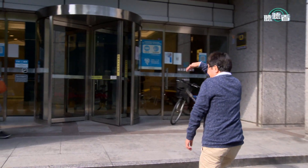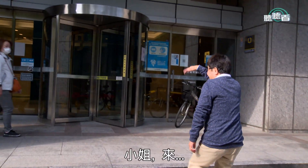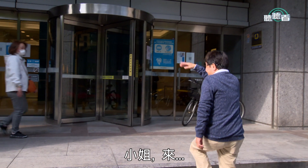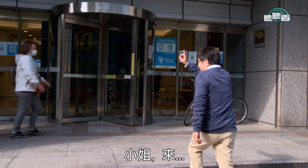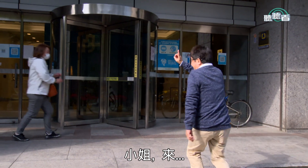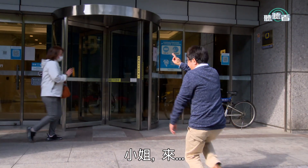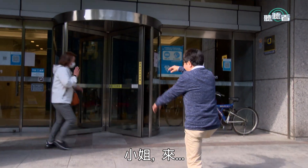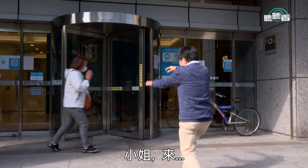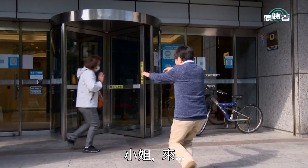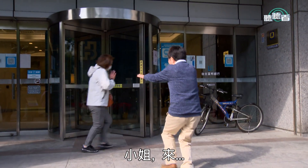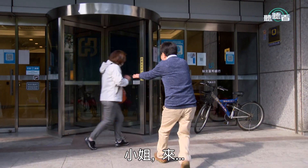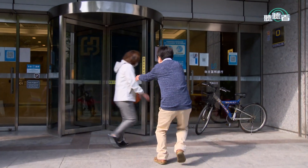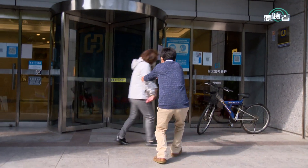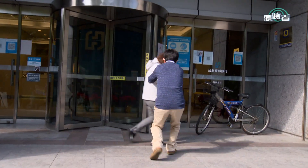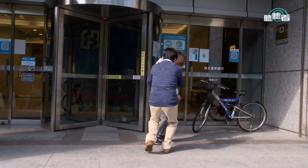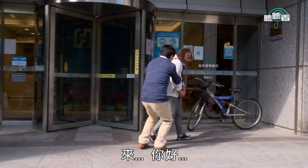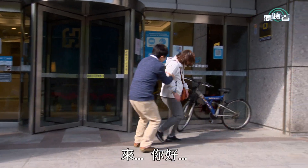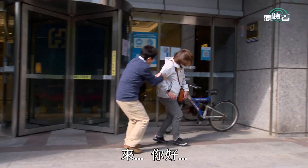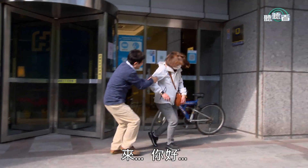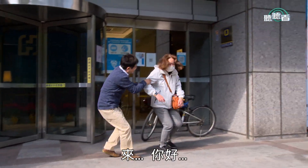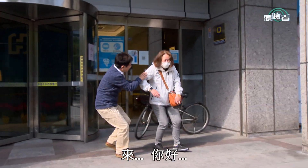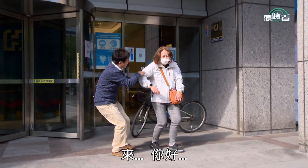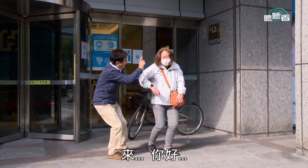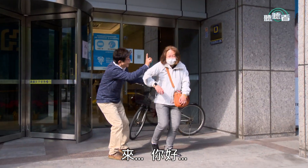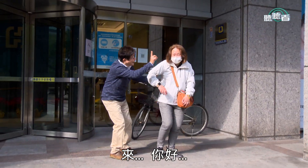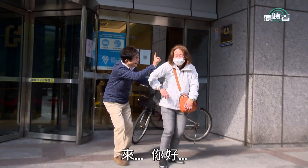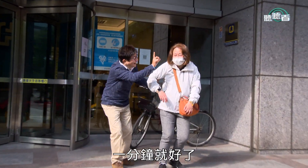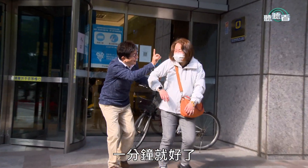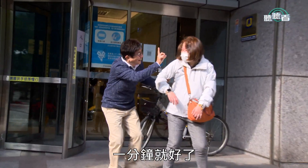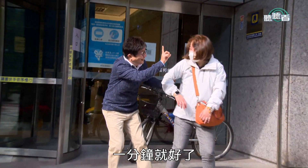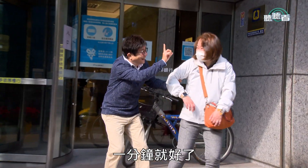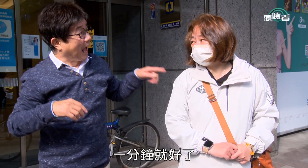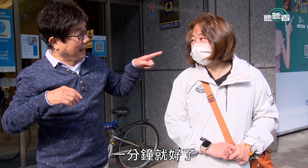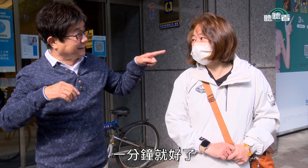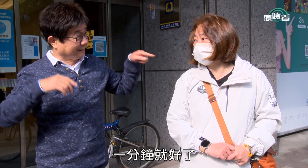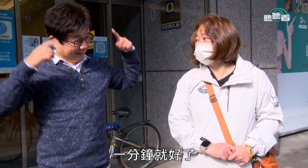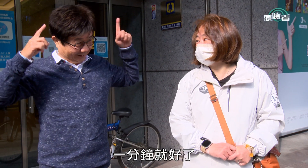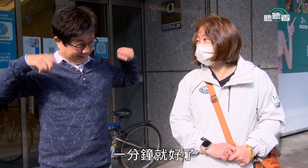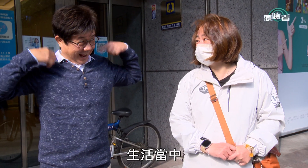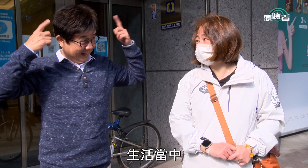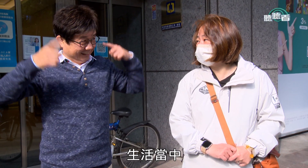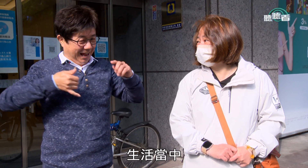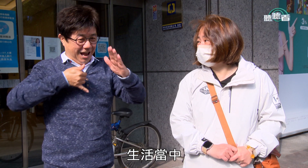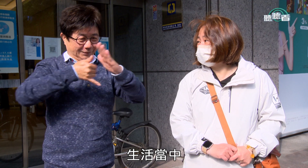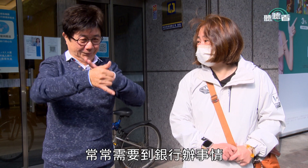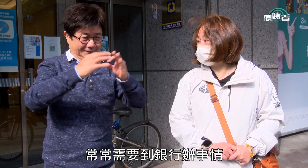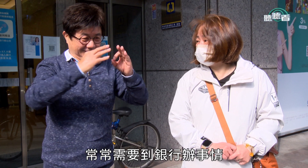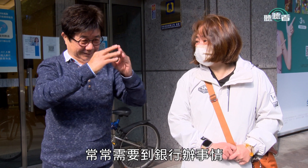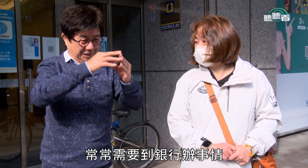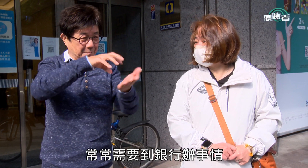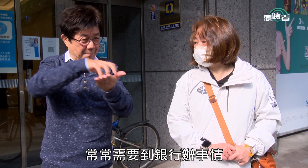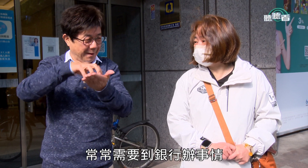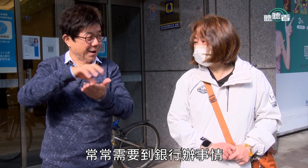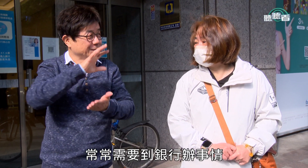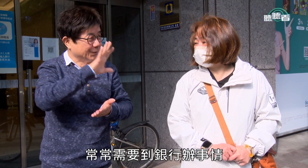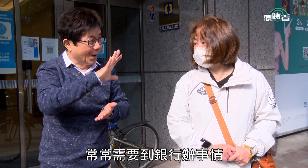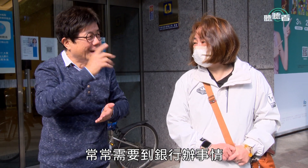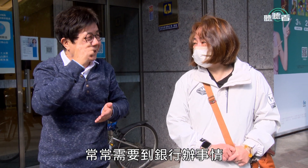小姐 来来来来来 您好好一分钟就好了生活当中常常需要到银行办事情